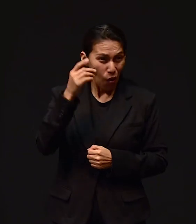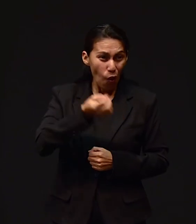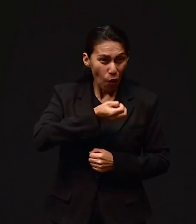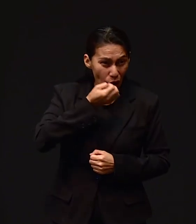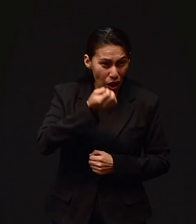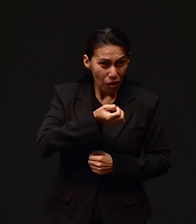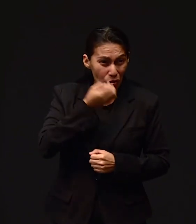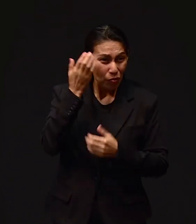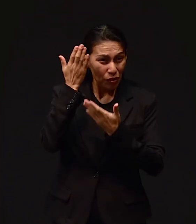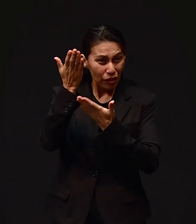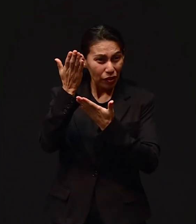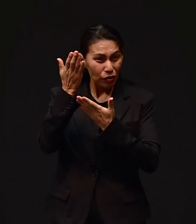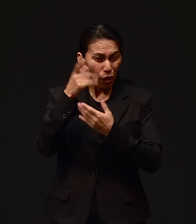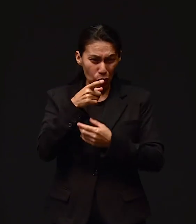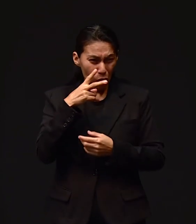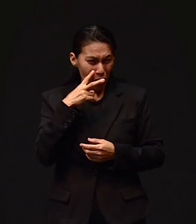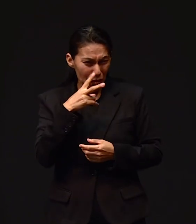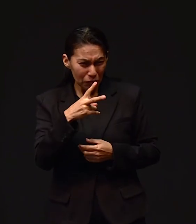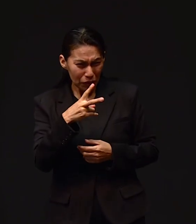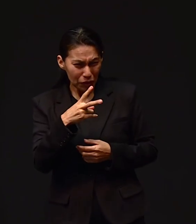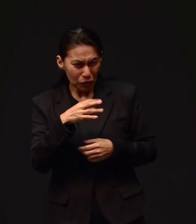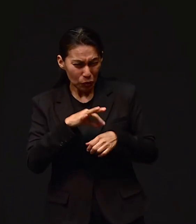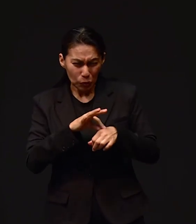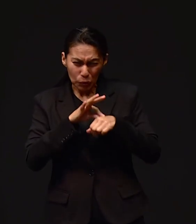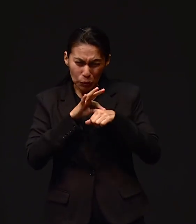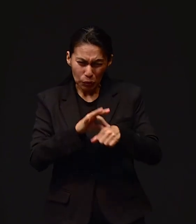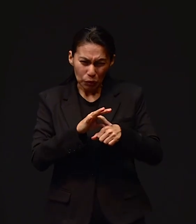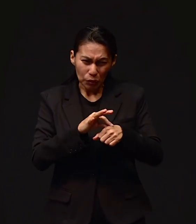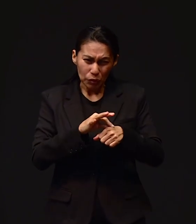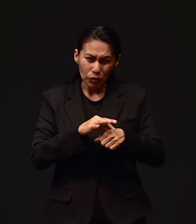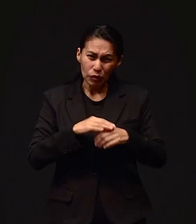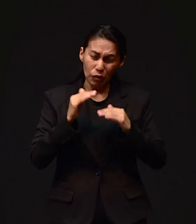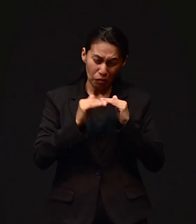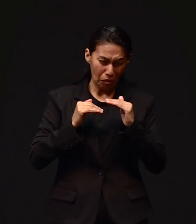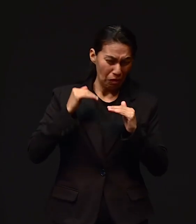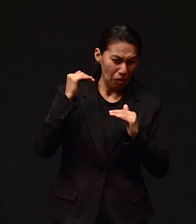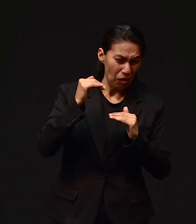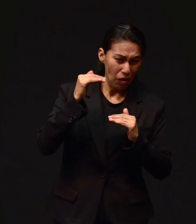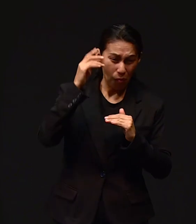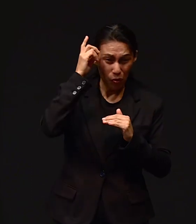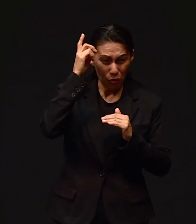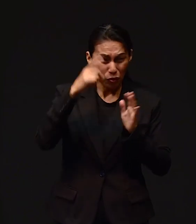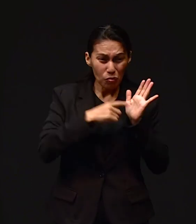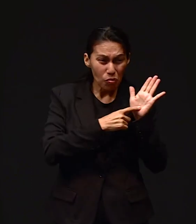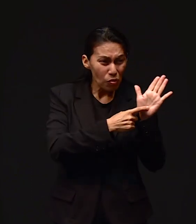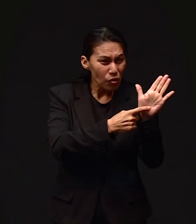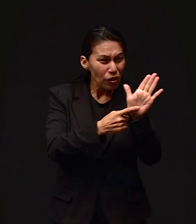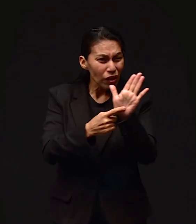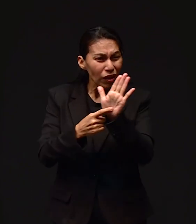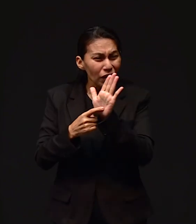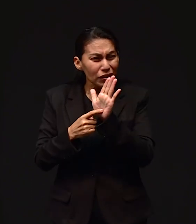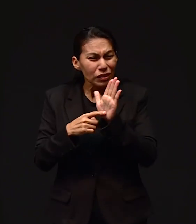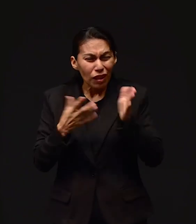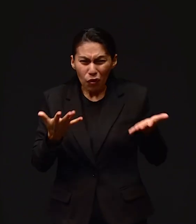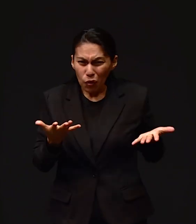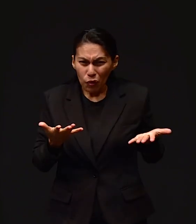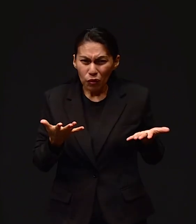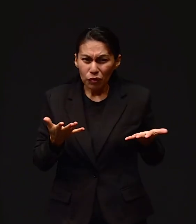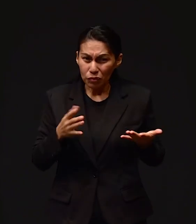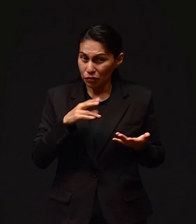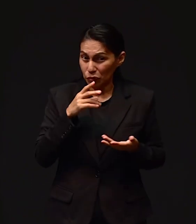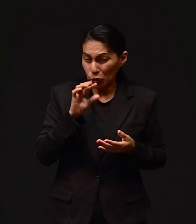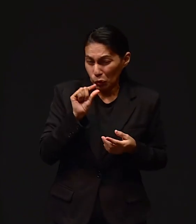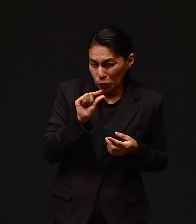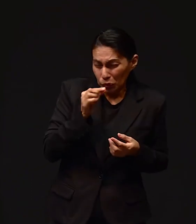Y has visto manifestaciones sobrenaturales y naturales como Dios se manifiesta en todos los planos de la vida,